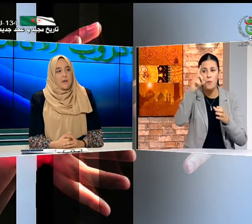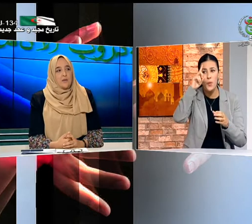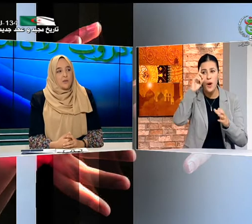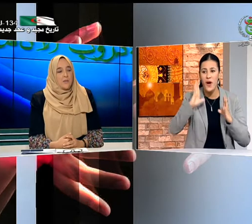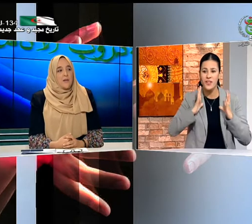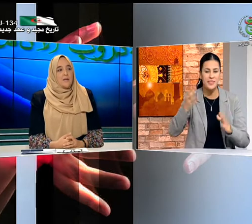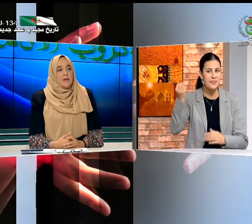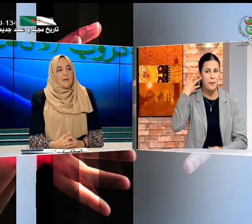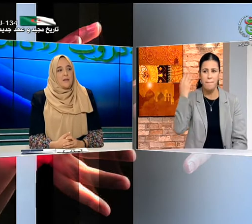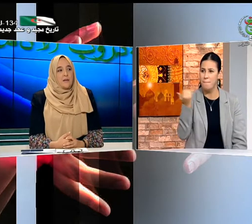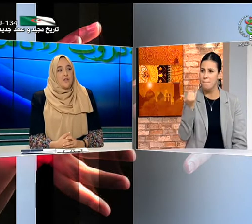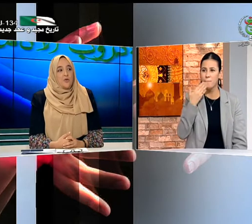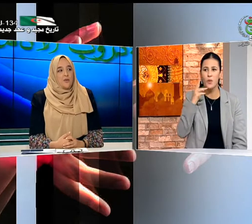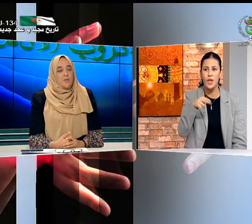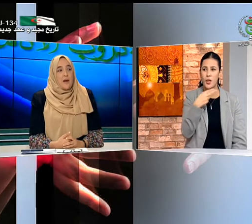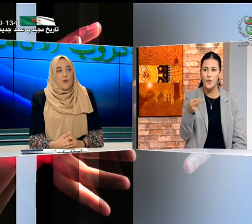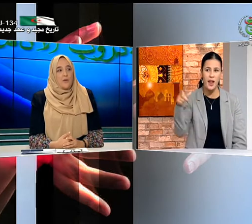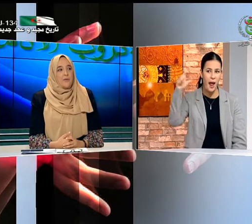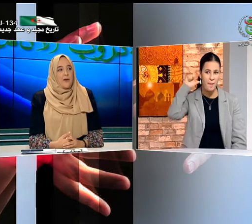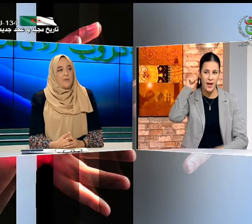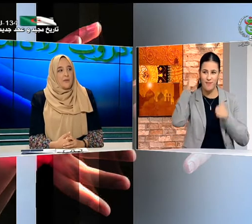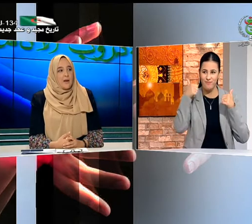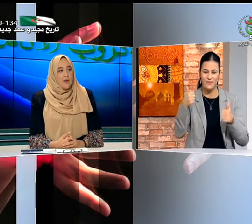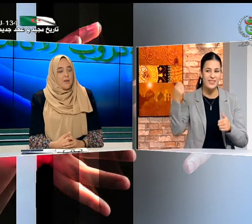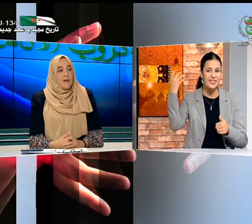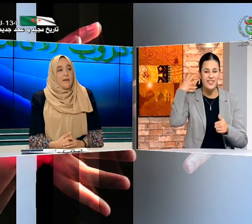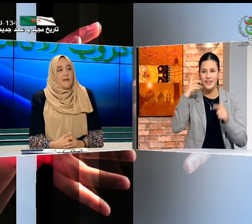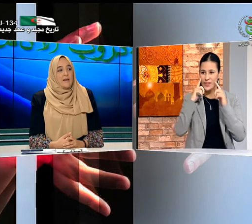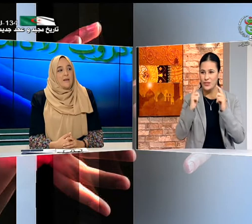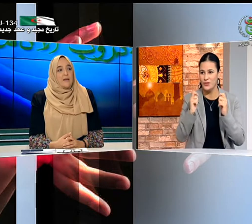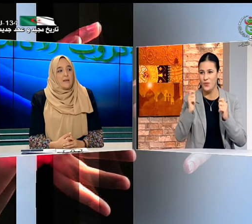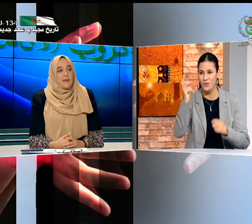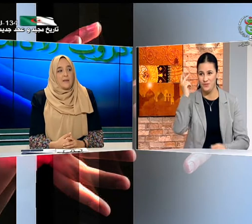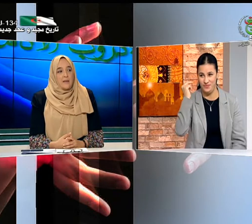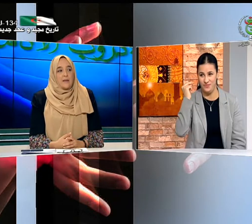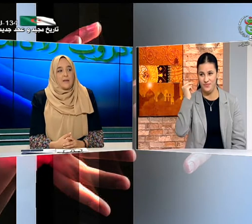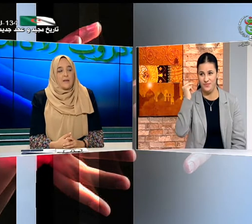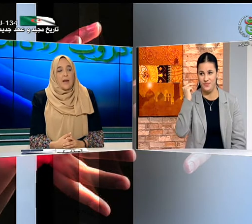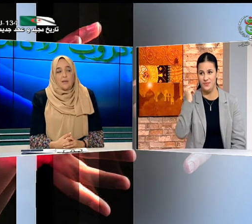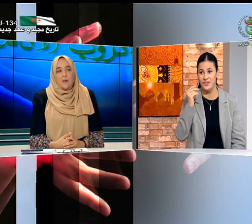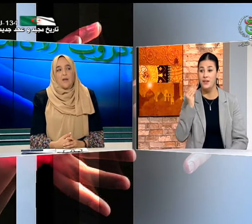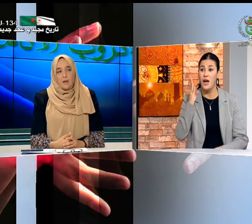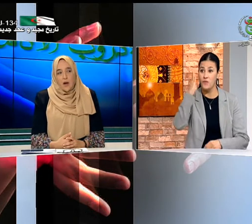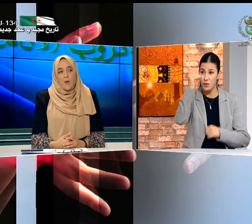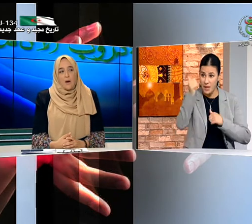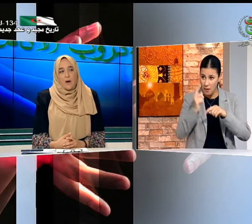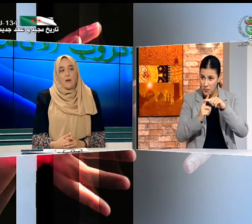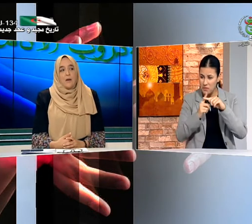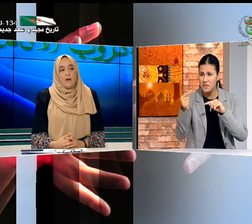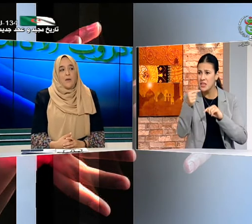السم سنجد عندهم تأخر في التعلم لكن الحذر من القوقعة لأن